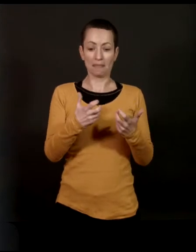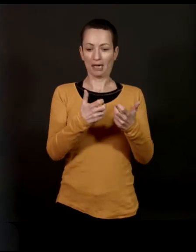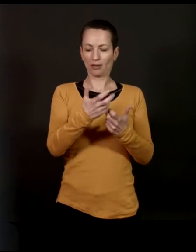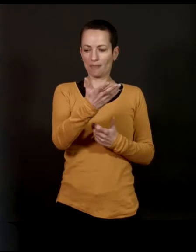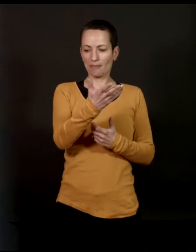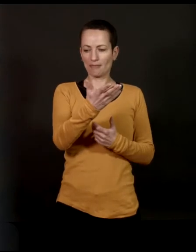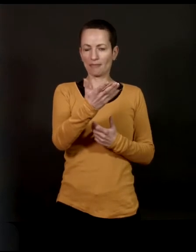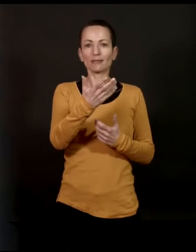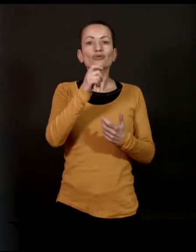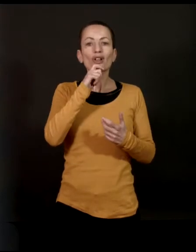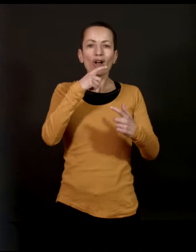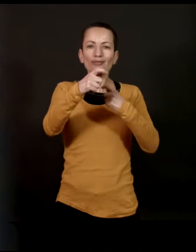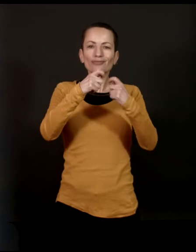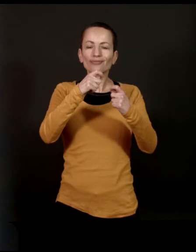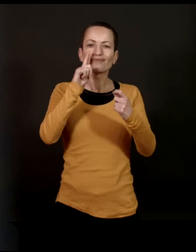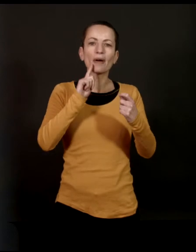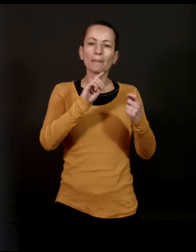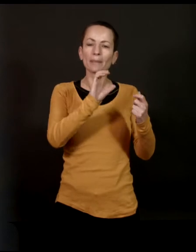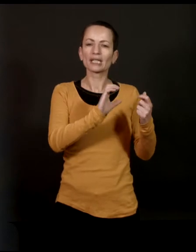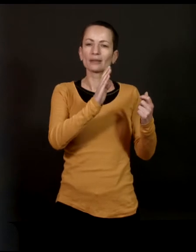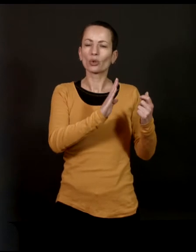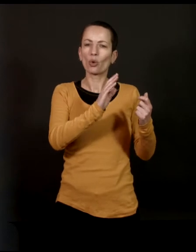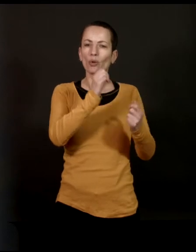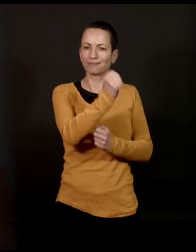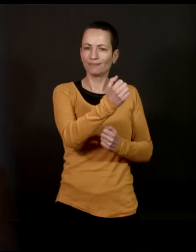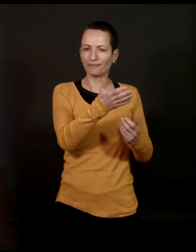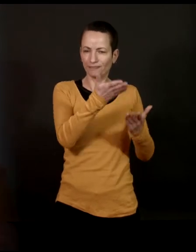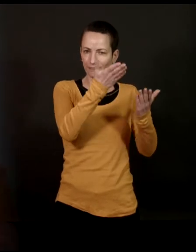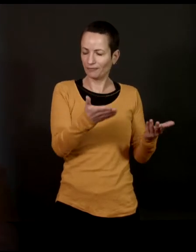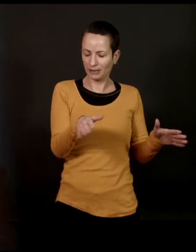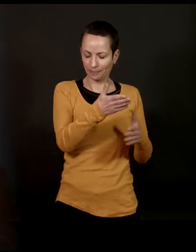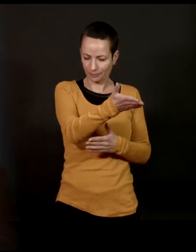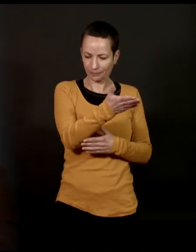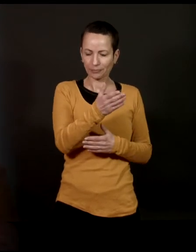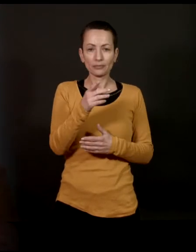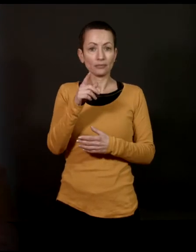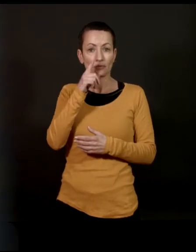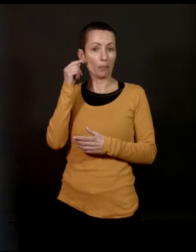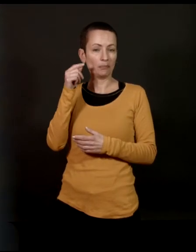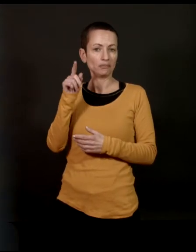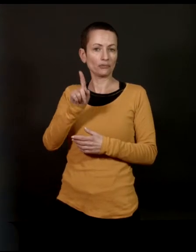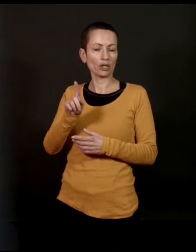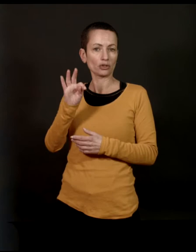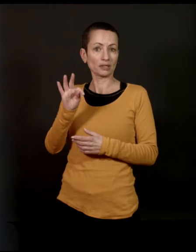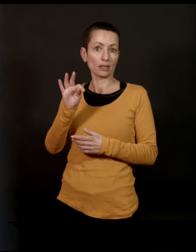nous parlions de Catherine Bourgaud qui a été assassinée. Et Gérald Thomassin, qui a été longtemps